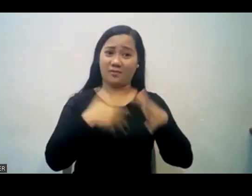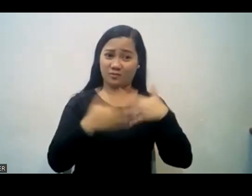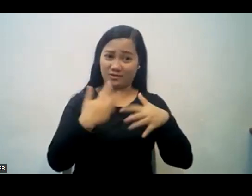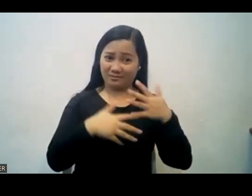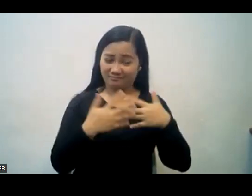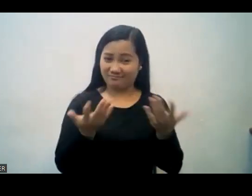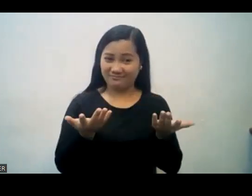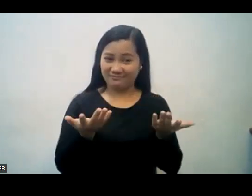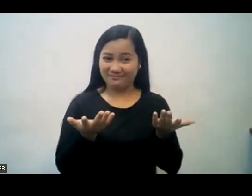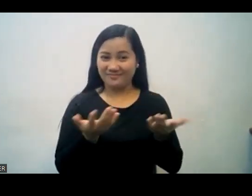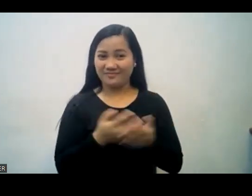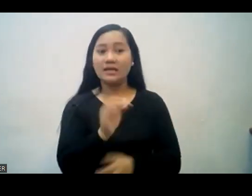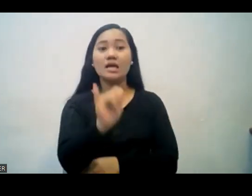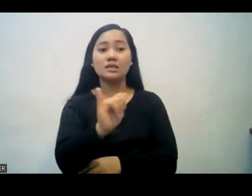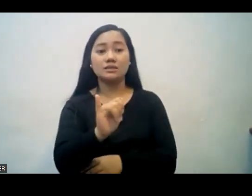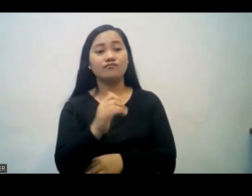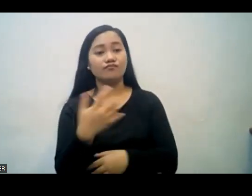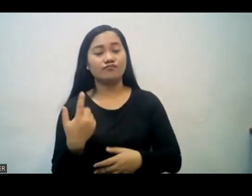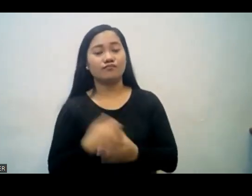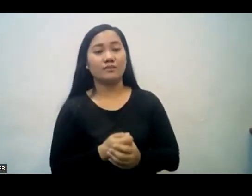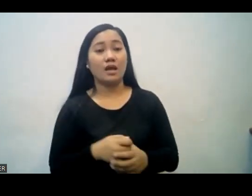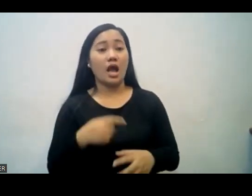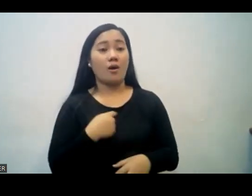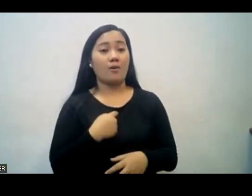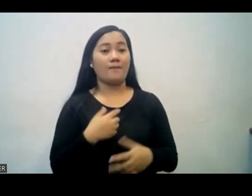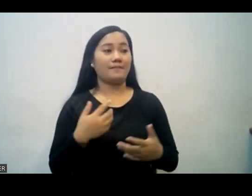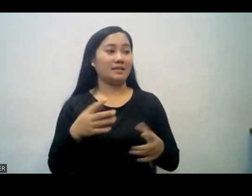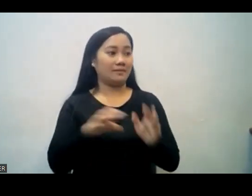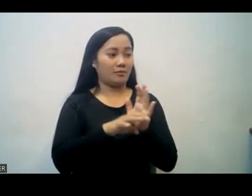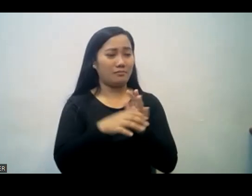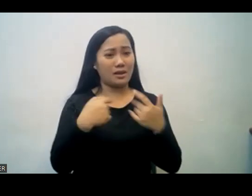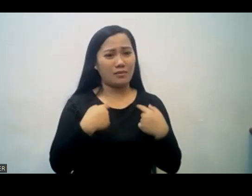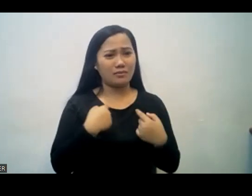Yes. Whenever I have a concern or difficulties,